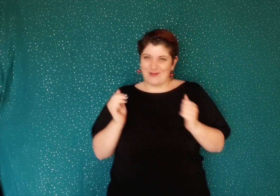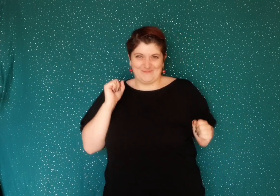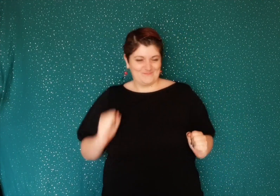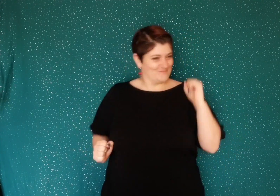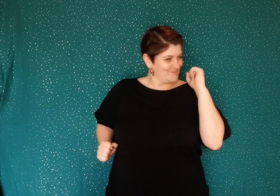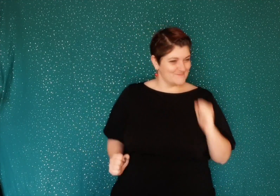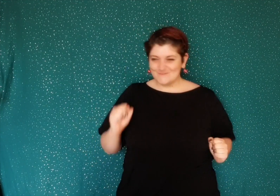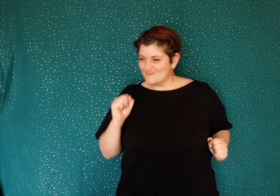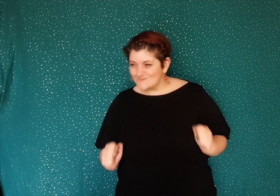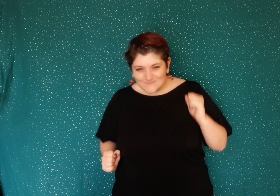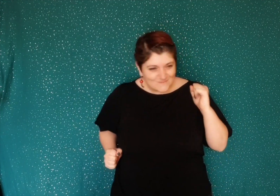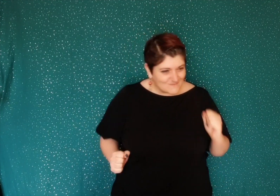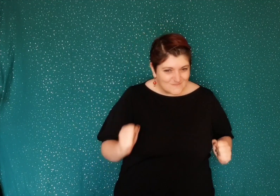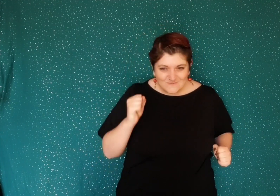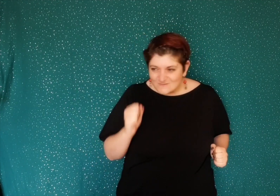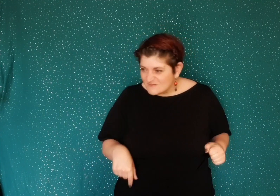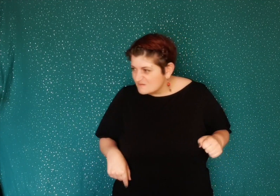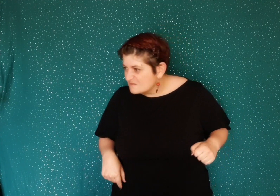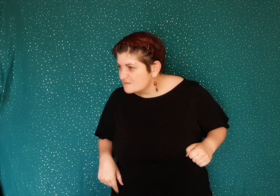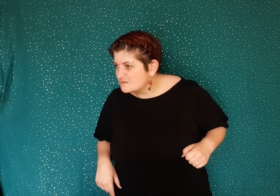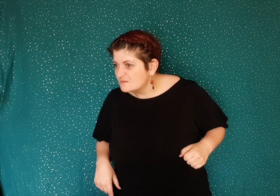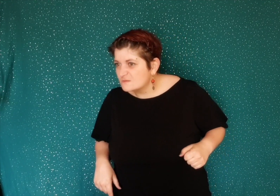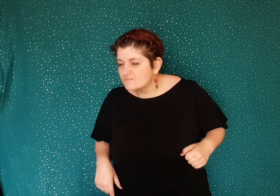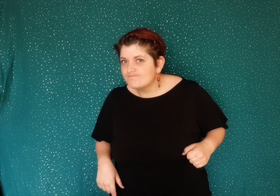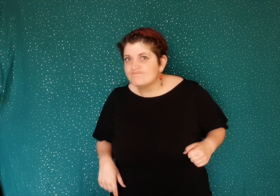remplir la pence mais